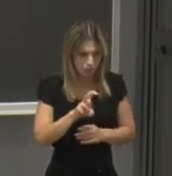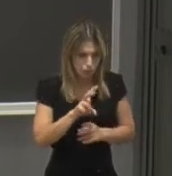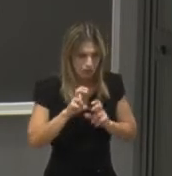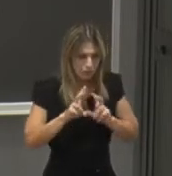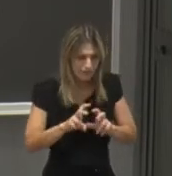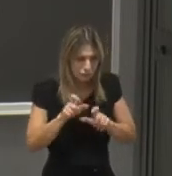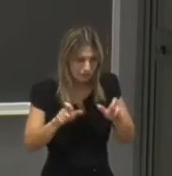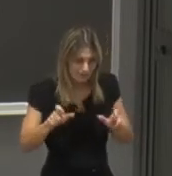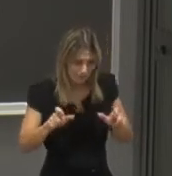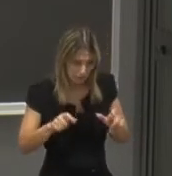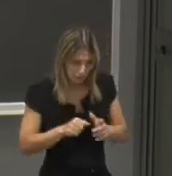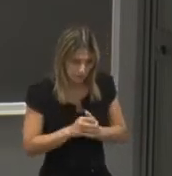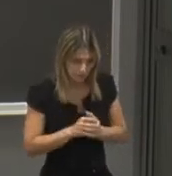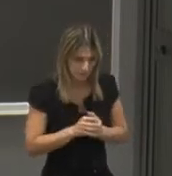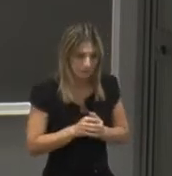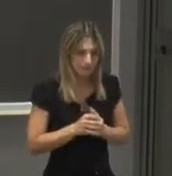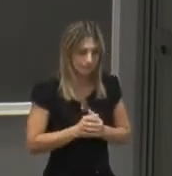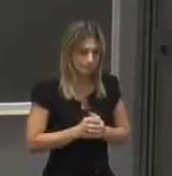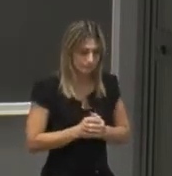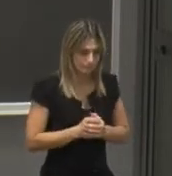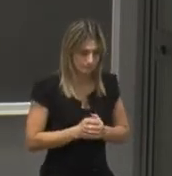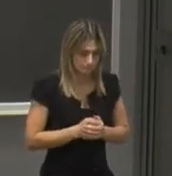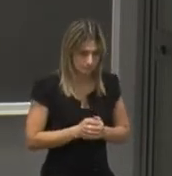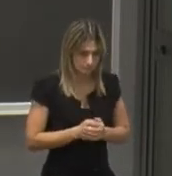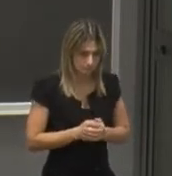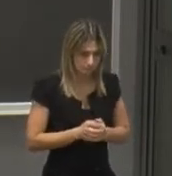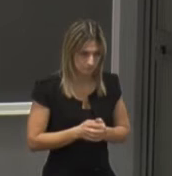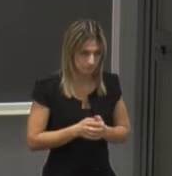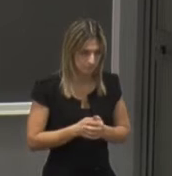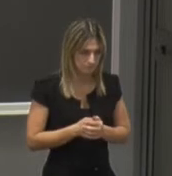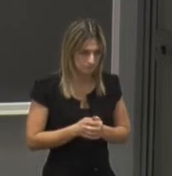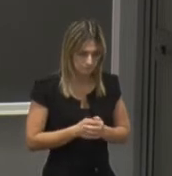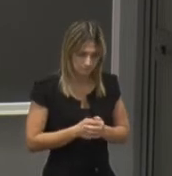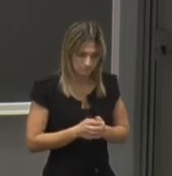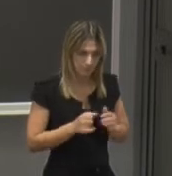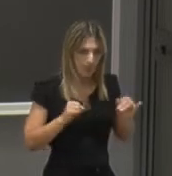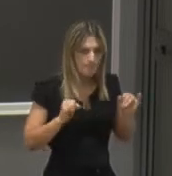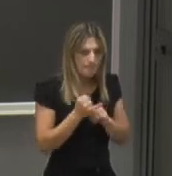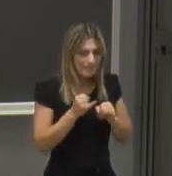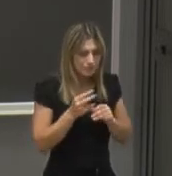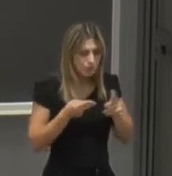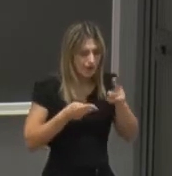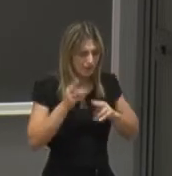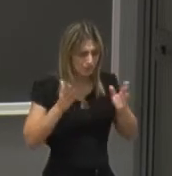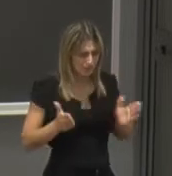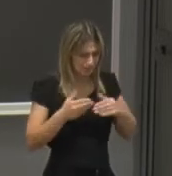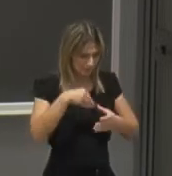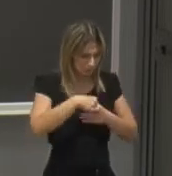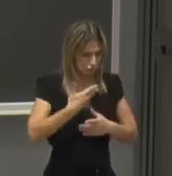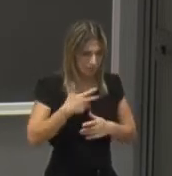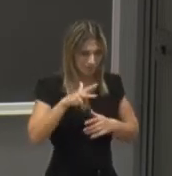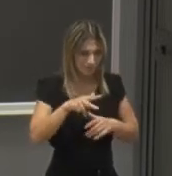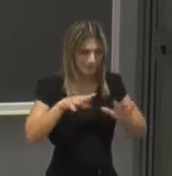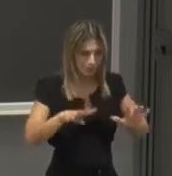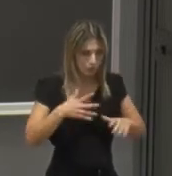che appunto lo caratterizzano in particolare il nostro dipartimento ci sono 39